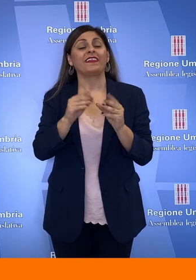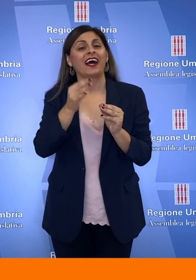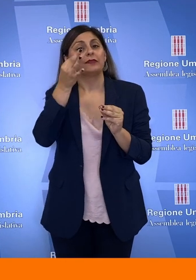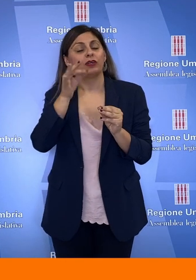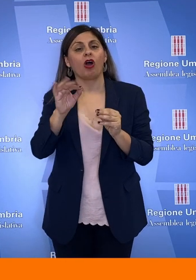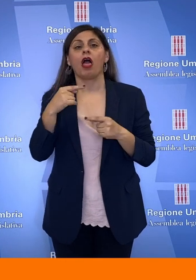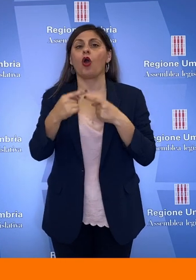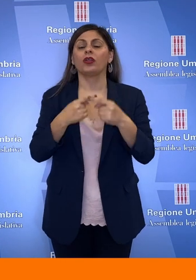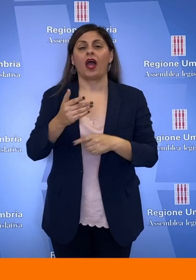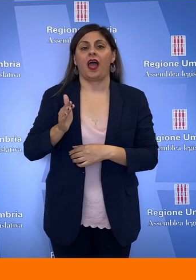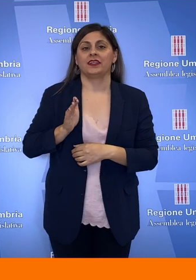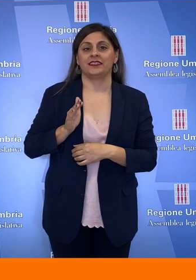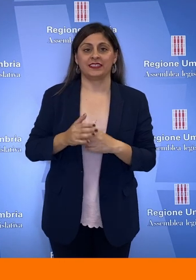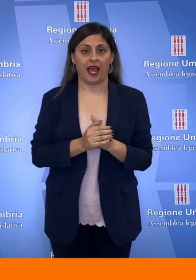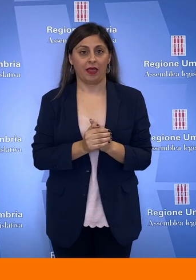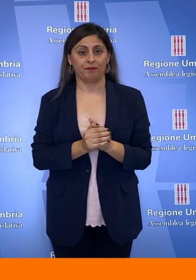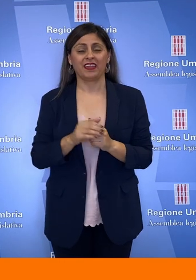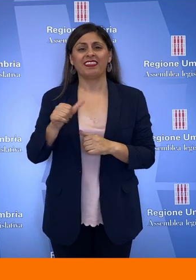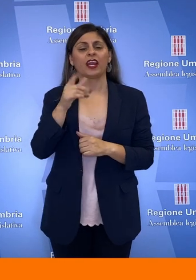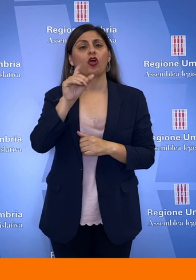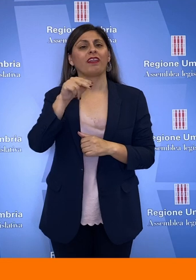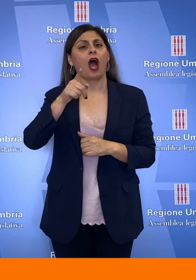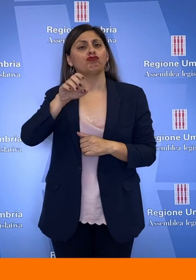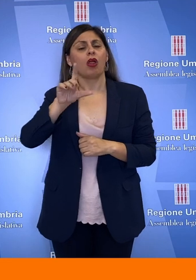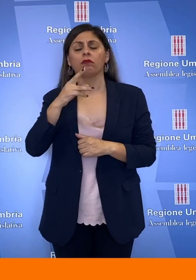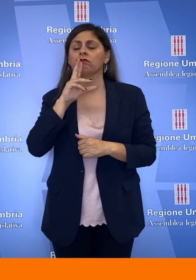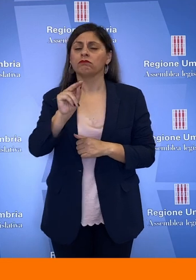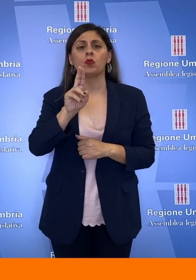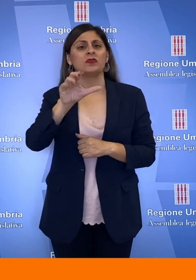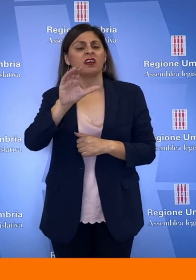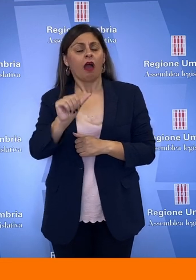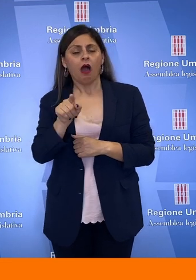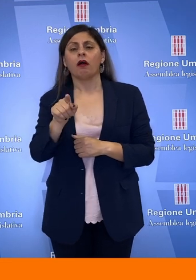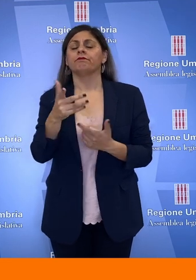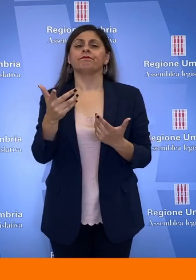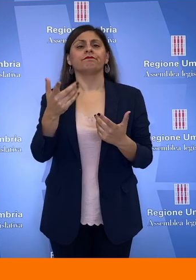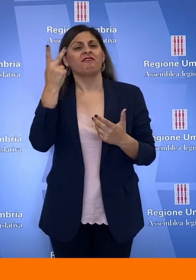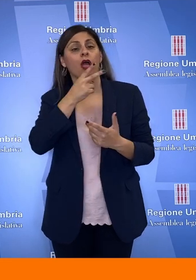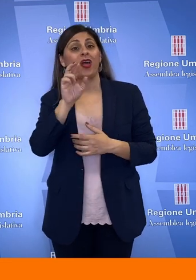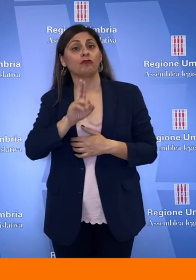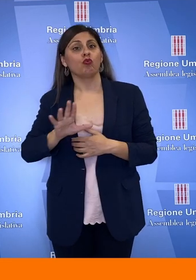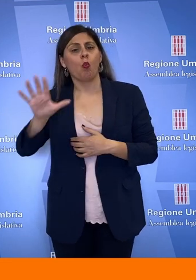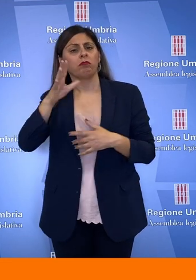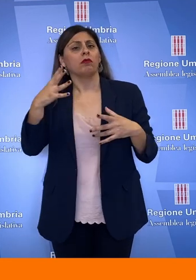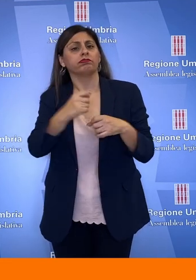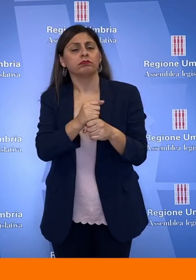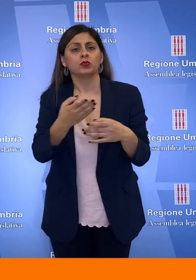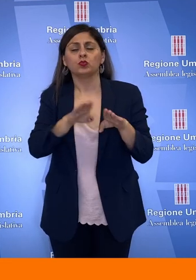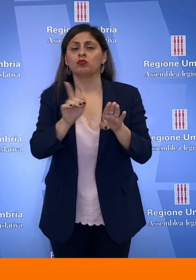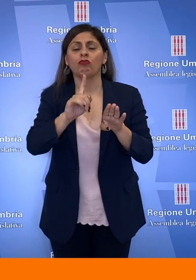speciali di continuità assistenziale. Il direttore D'Angelo ha detto che le USCA non sono state soppresse dalla regione Umbria ma dal